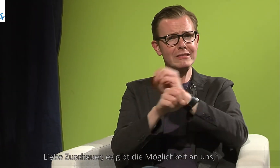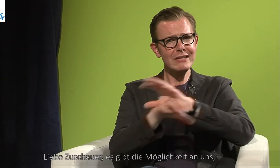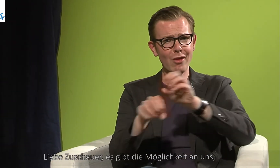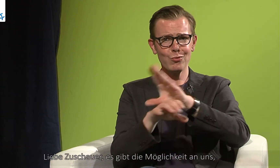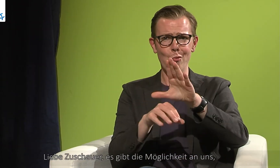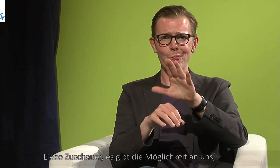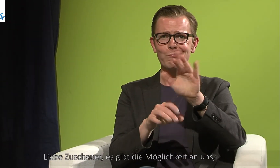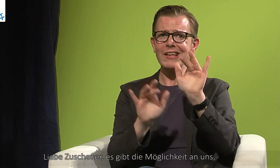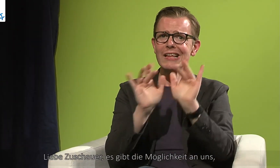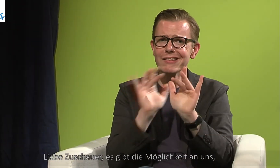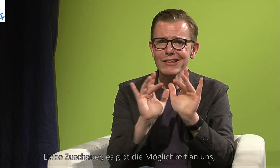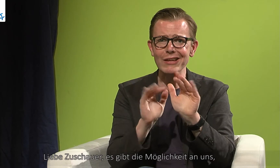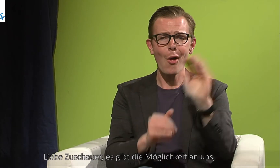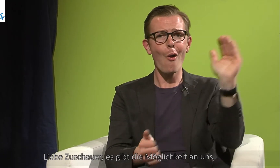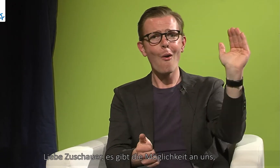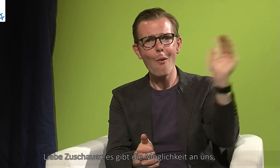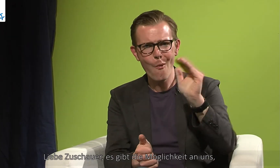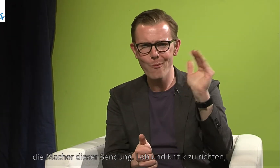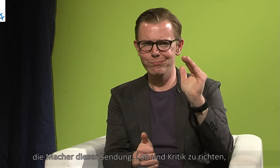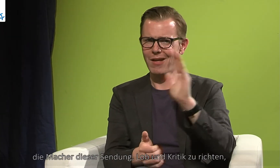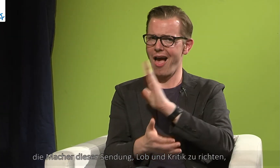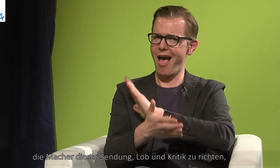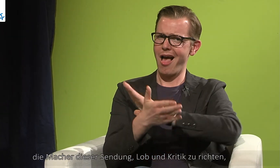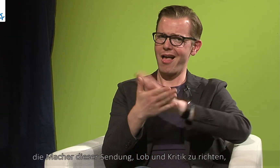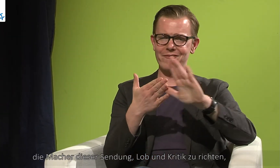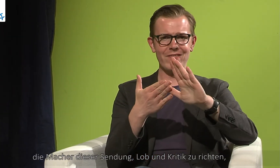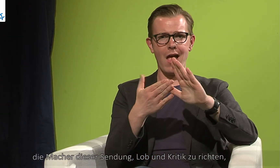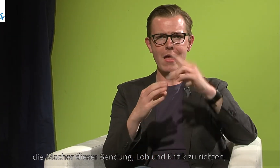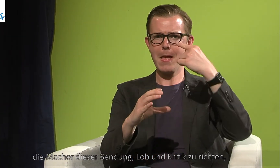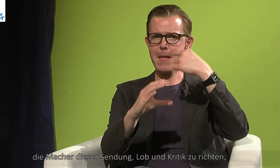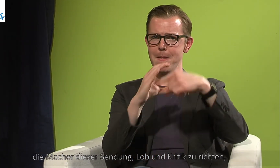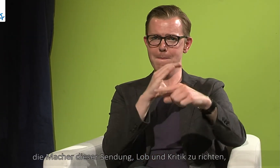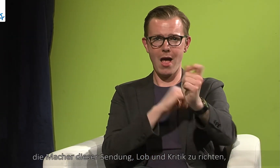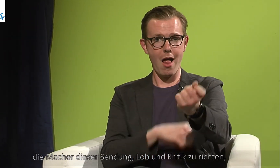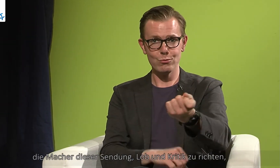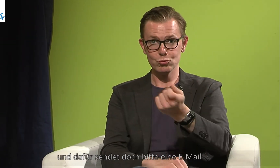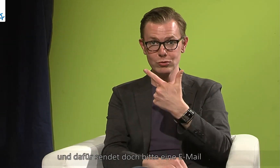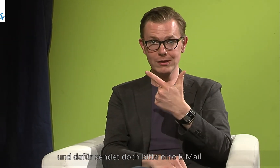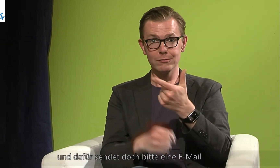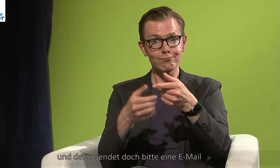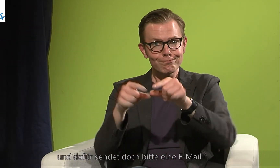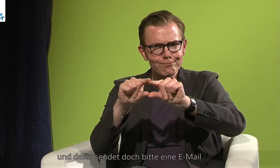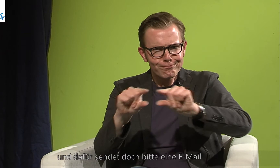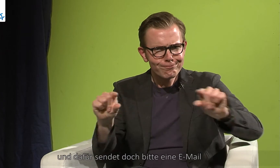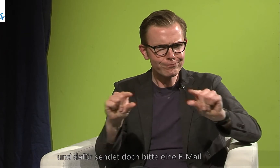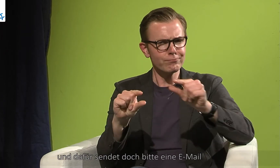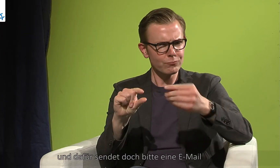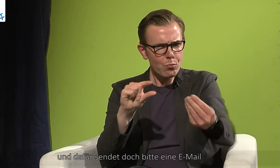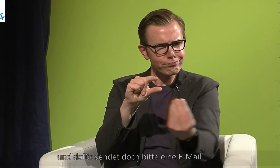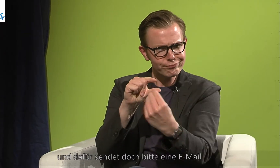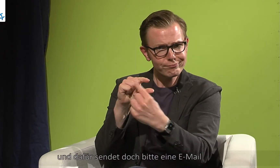Es gibt die Möglichkeit, an uns als Macher dieser Sendung Lob und Kritik zu richten und dafür sendet doch bitte eine